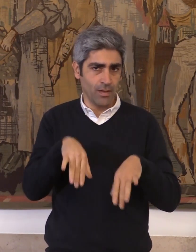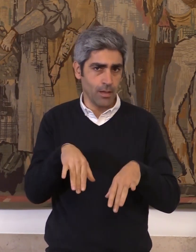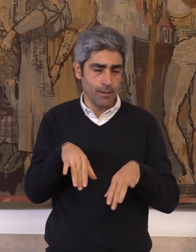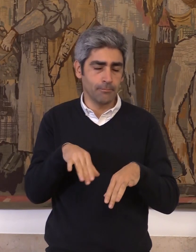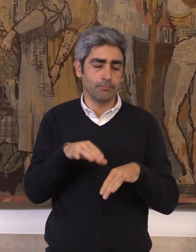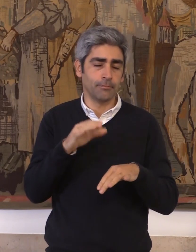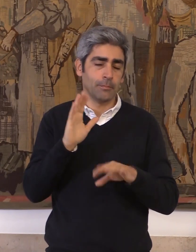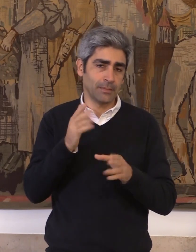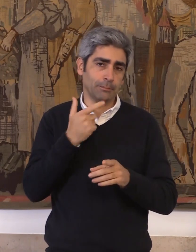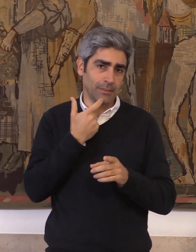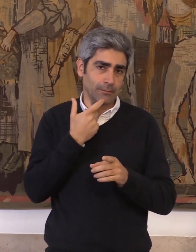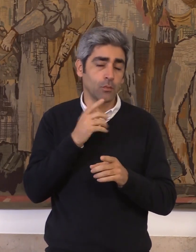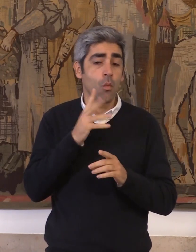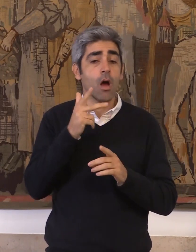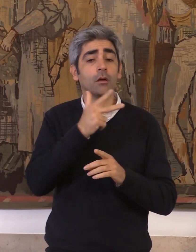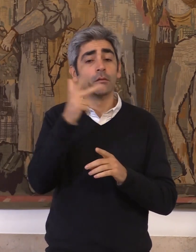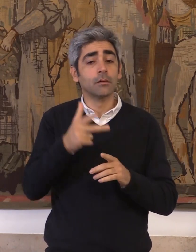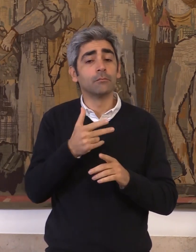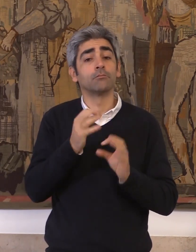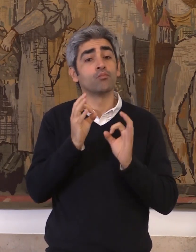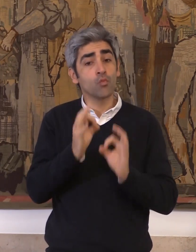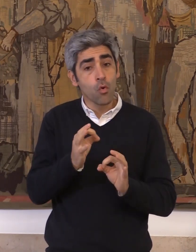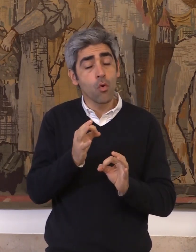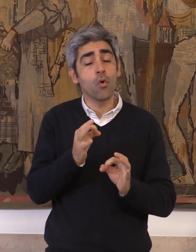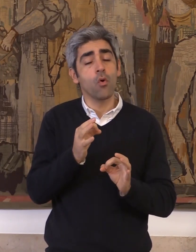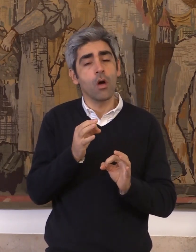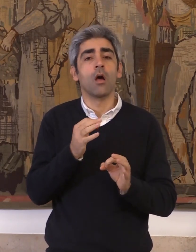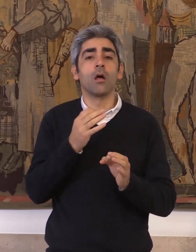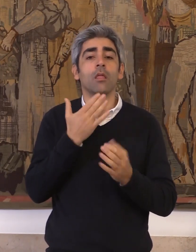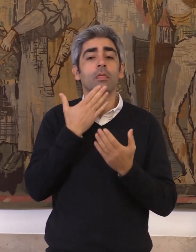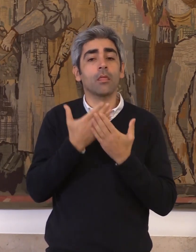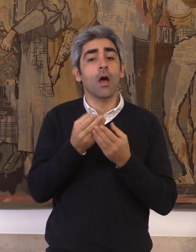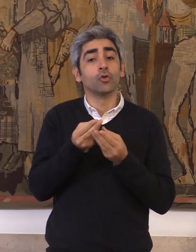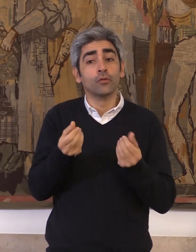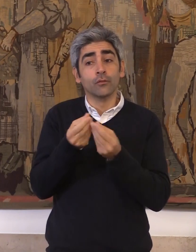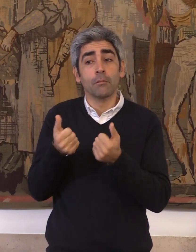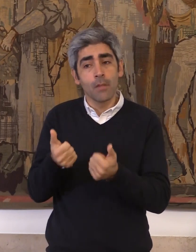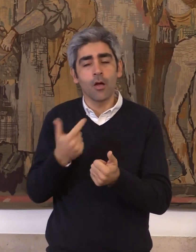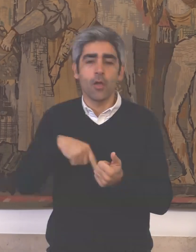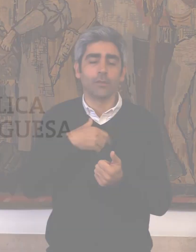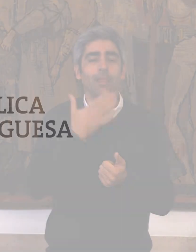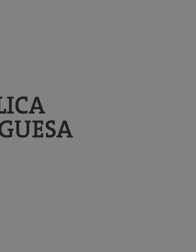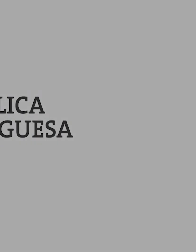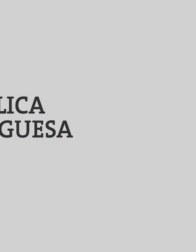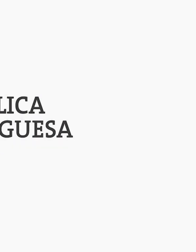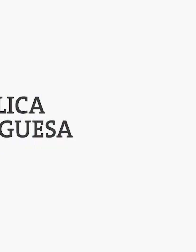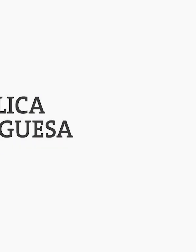porque só quando 100% dos portugueses que pediram apoio tiverem a sua situação resolvida é que nós descansaremos.